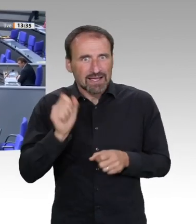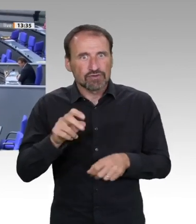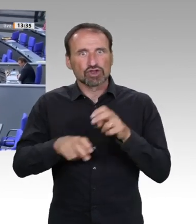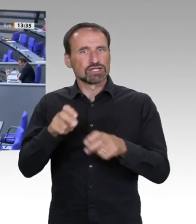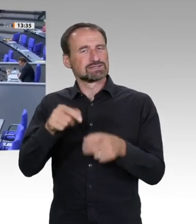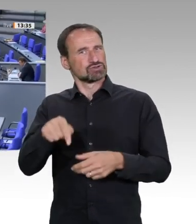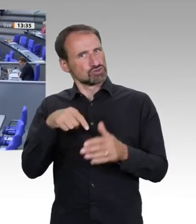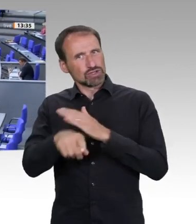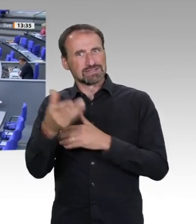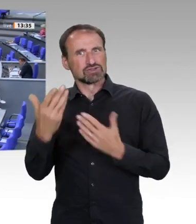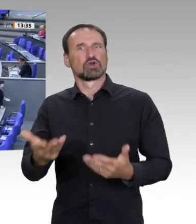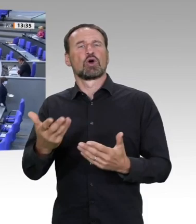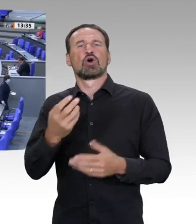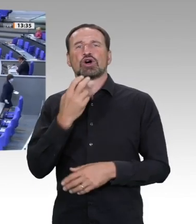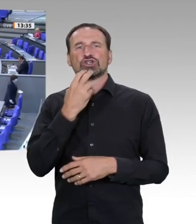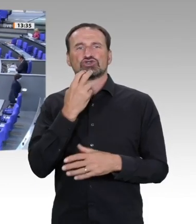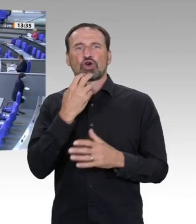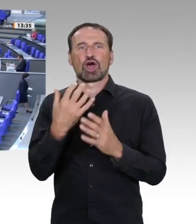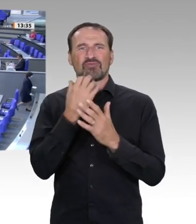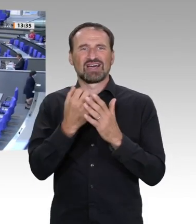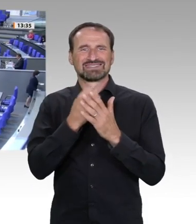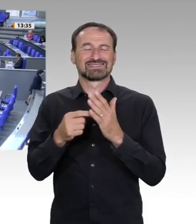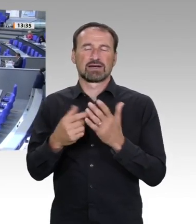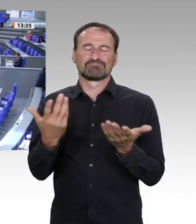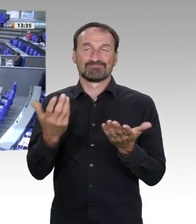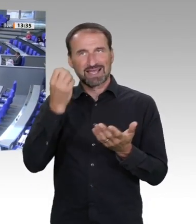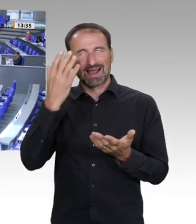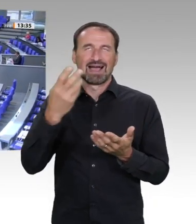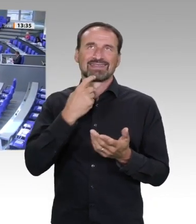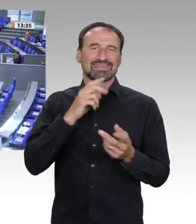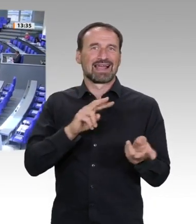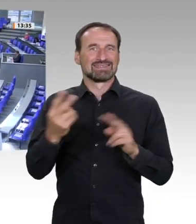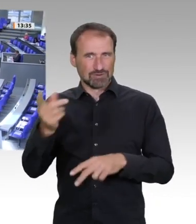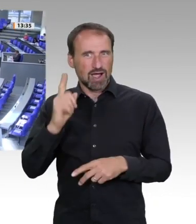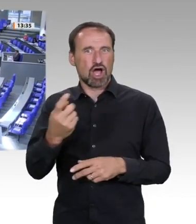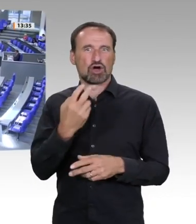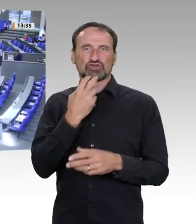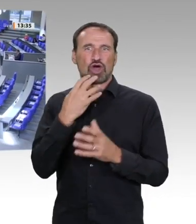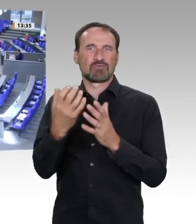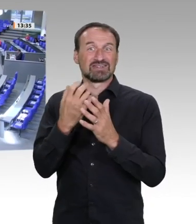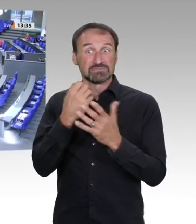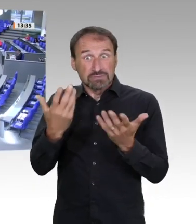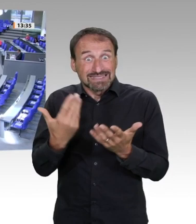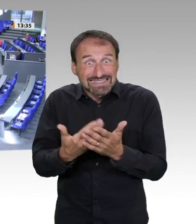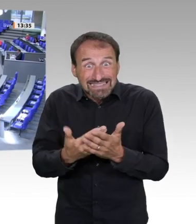Herr Präsident! Liebe Kolleginnen und Kollegen! Die Corona-Krise, Klimawandel,